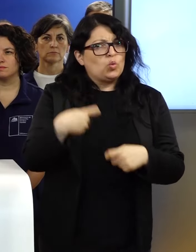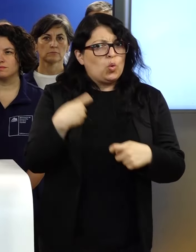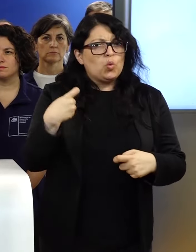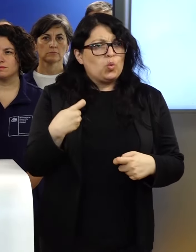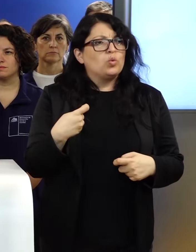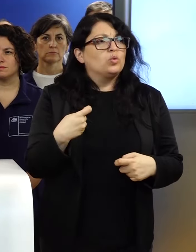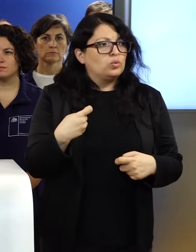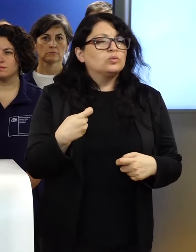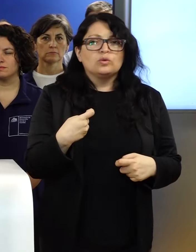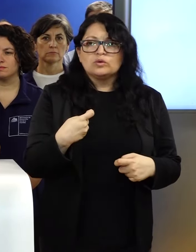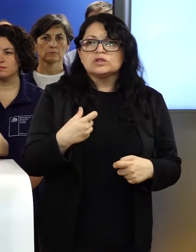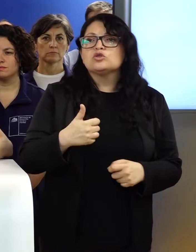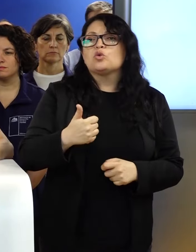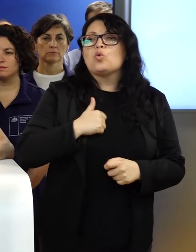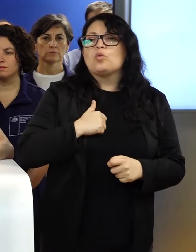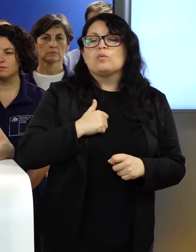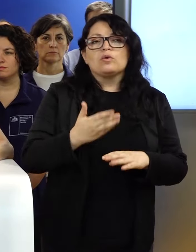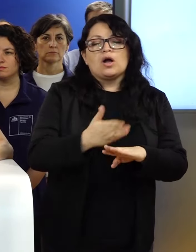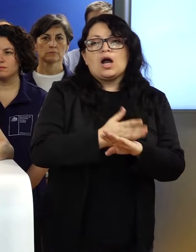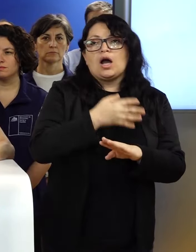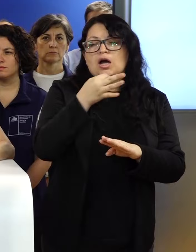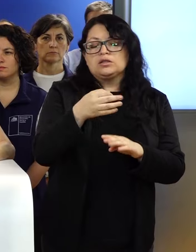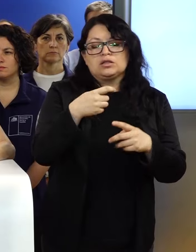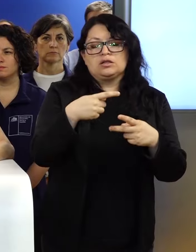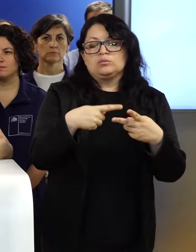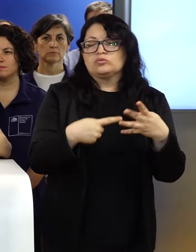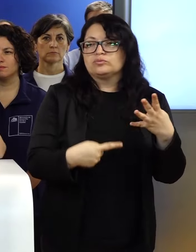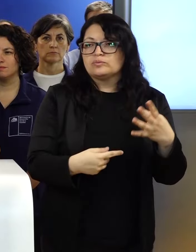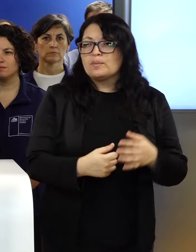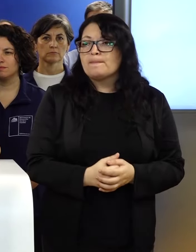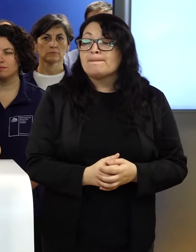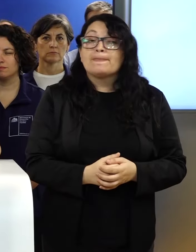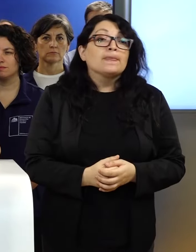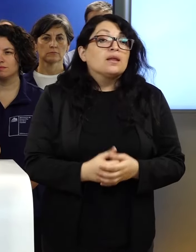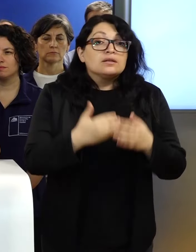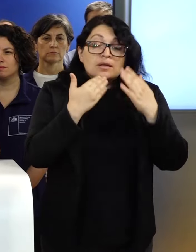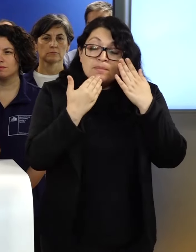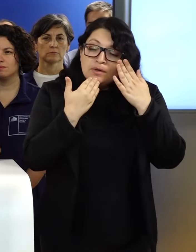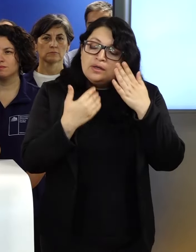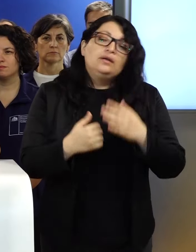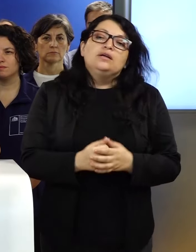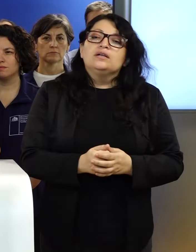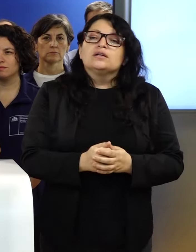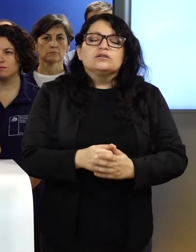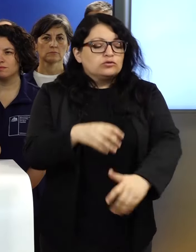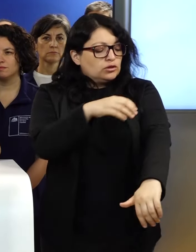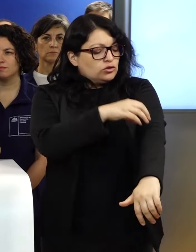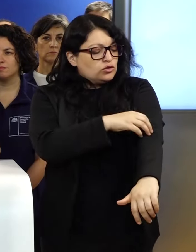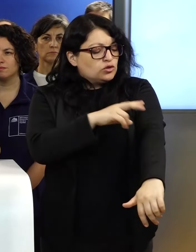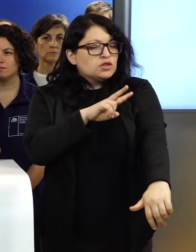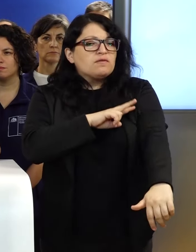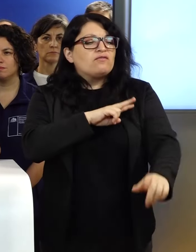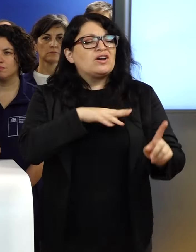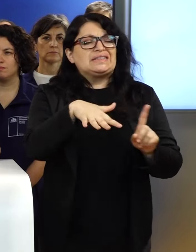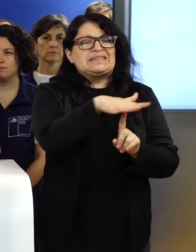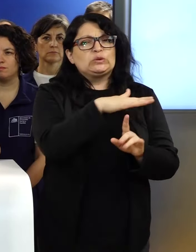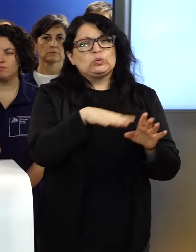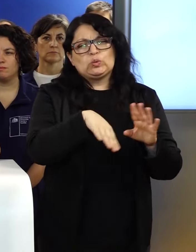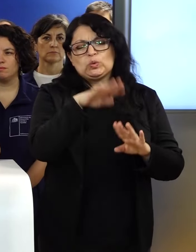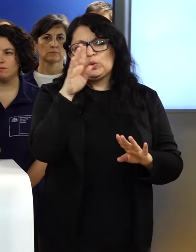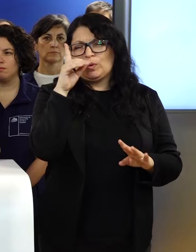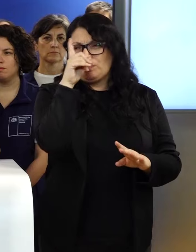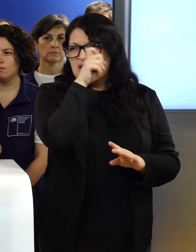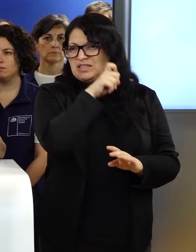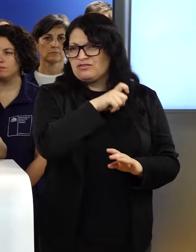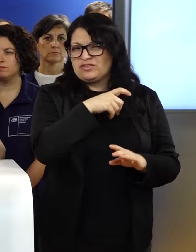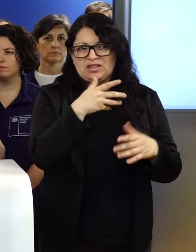con el cumplimiento de esas instrucciones. La condición de la región de Valparaíso es la más delicada